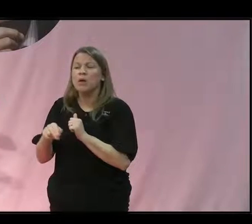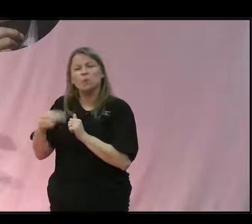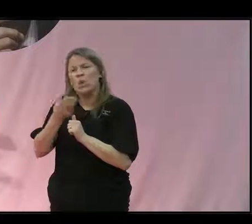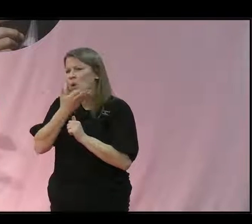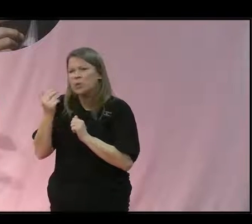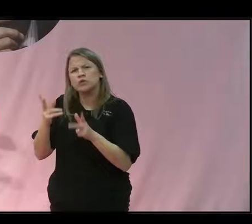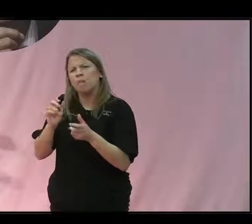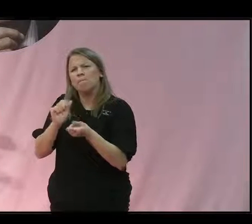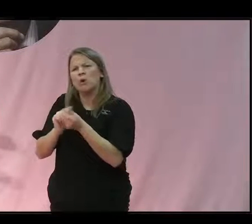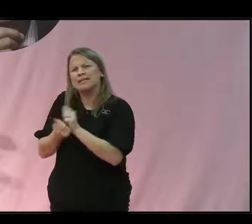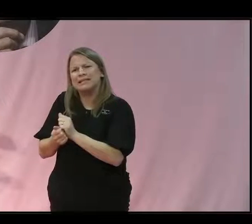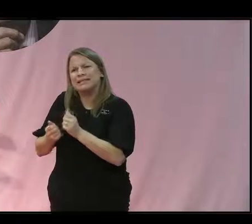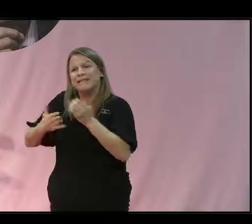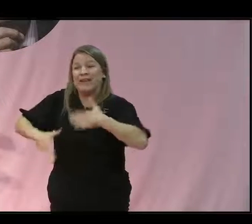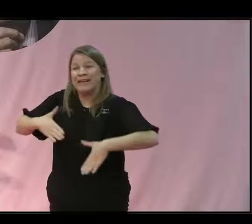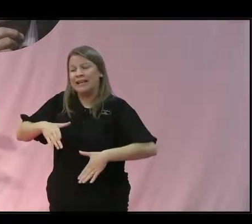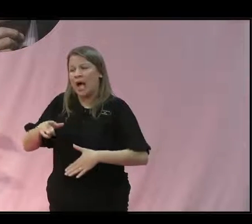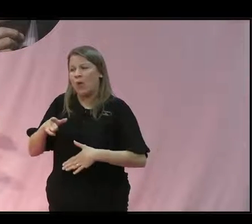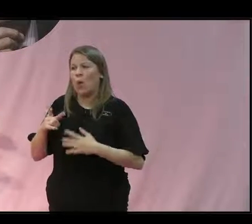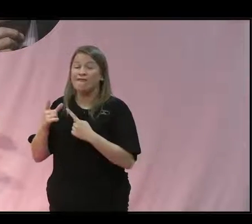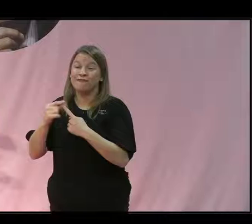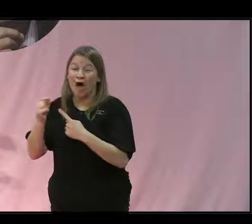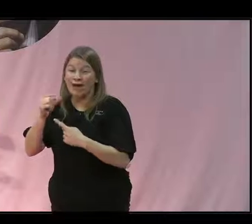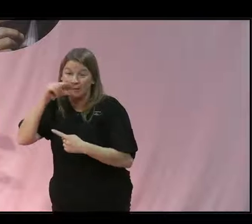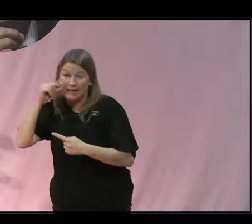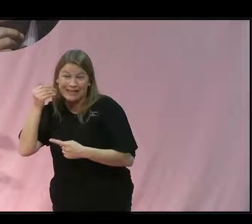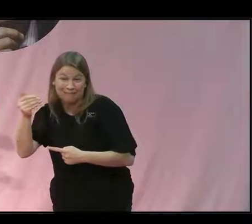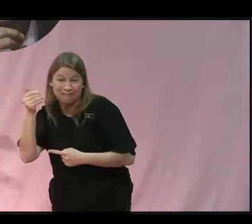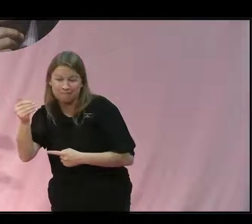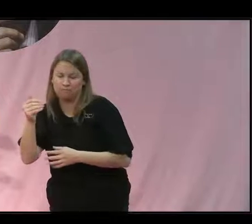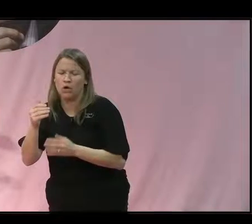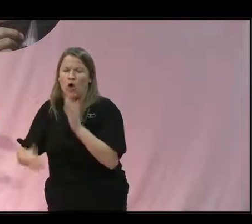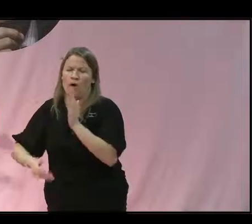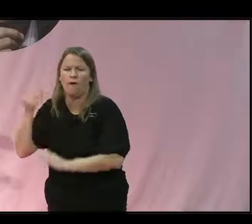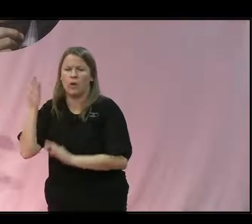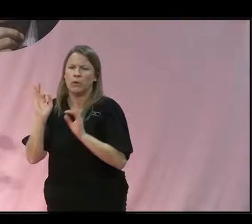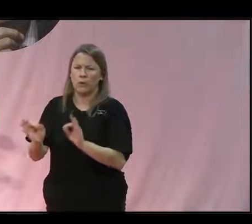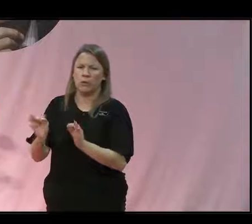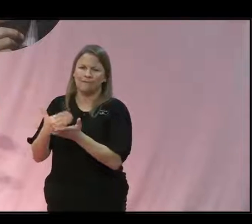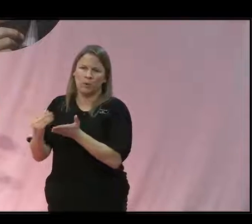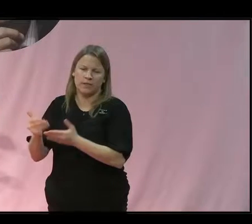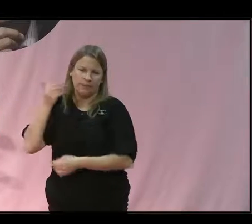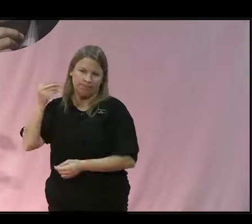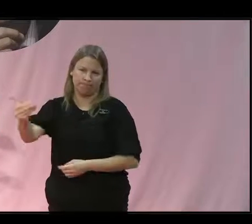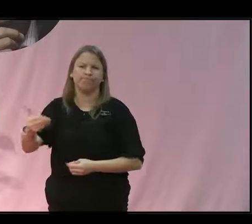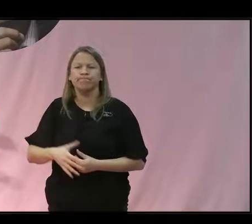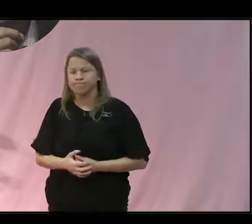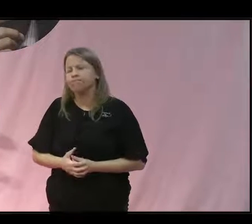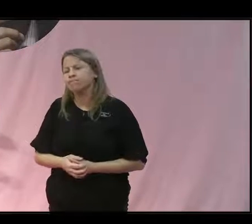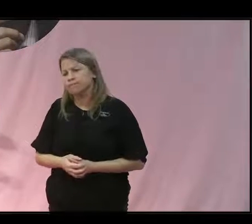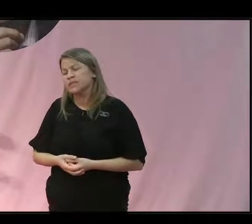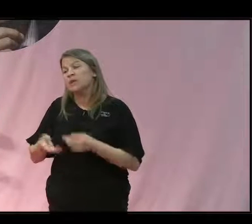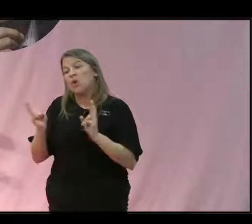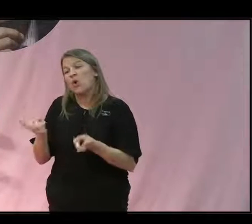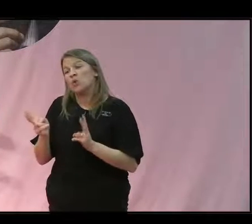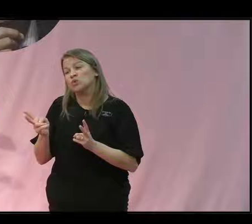under Bolsonaro. Valet i Brasilien kommer naturligtvis bli avgörande för om den politiska viljan kommer tillbaka. Men det handlar ju